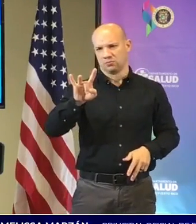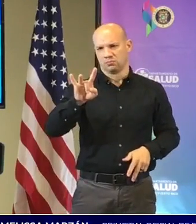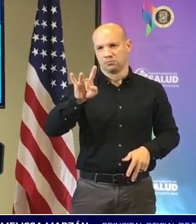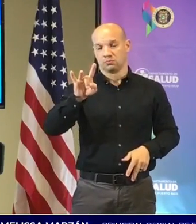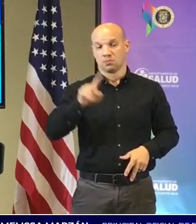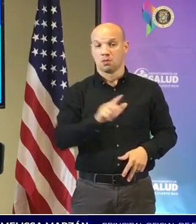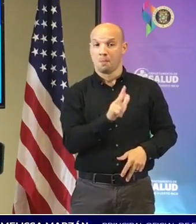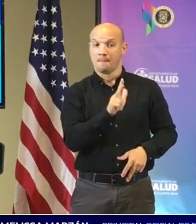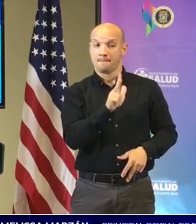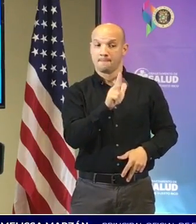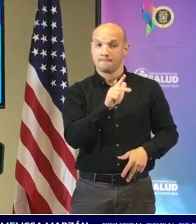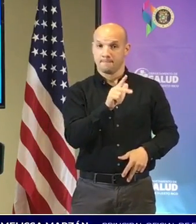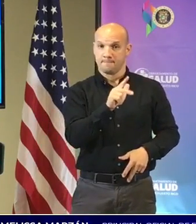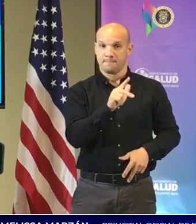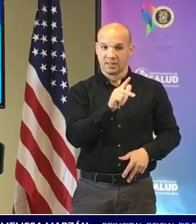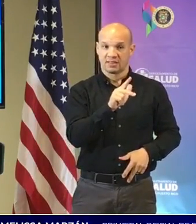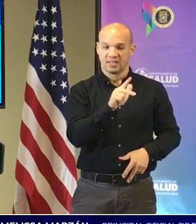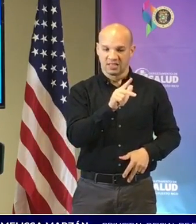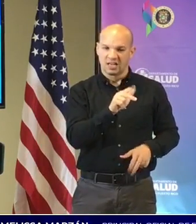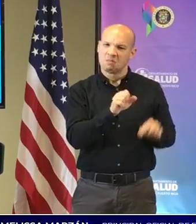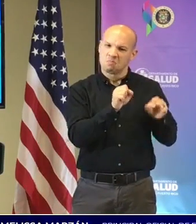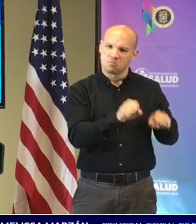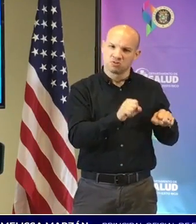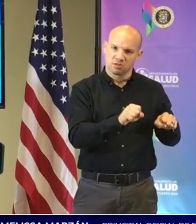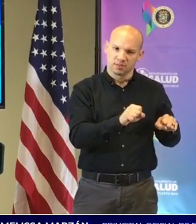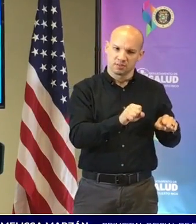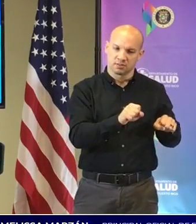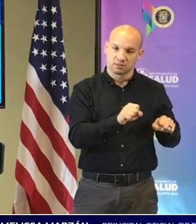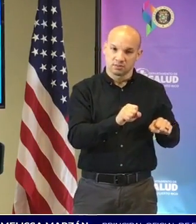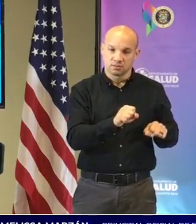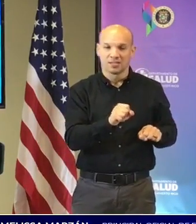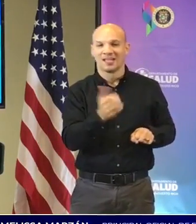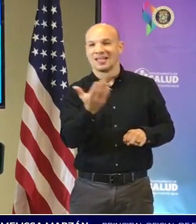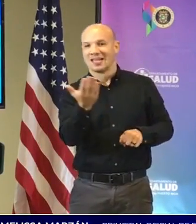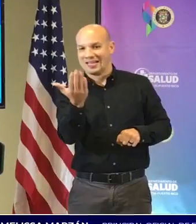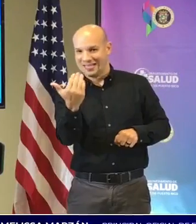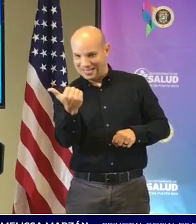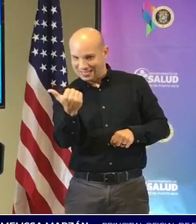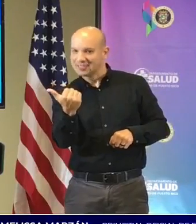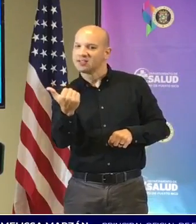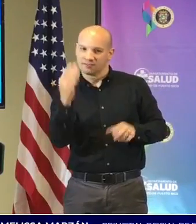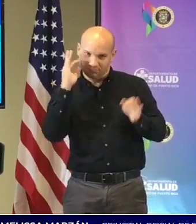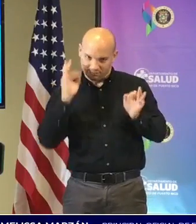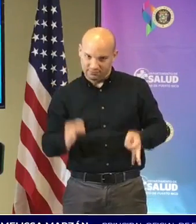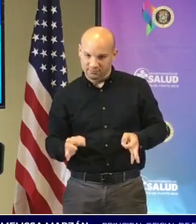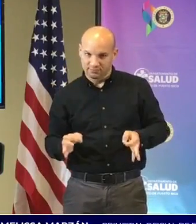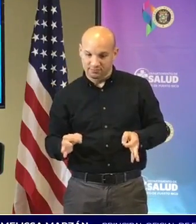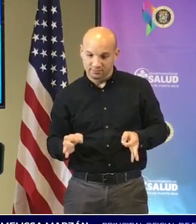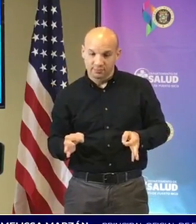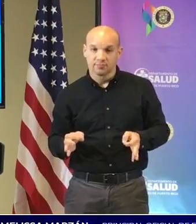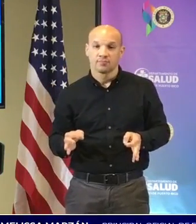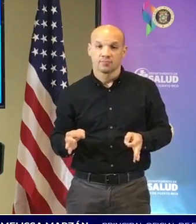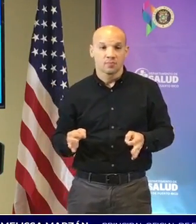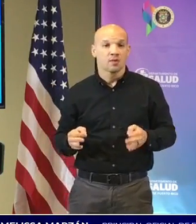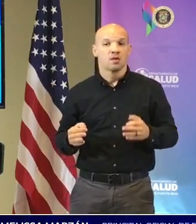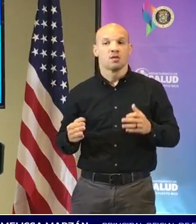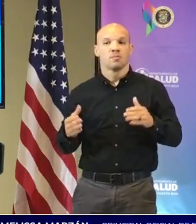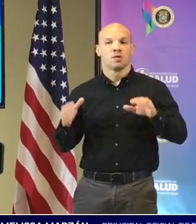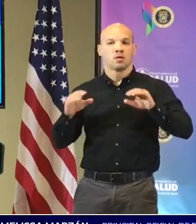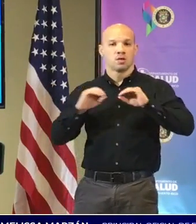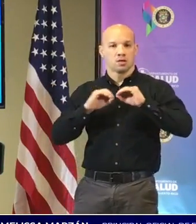en candidatos 15 en staff y la organización decidió posponer la